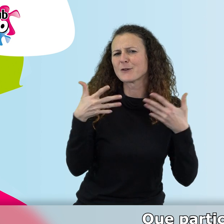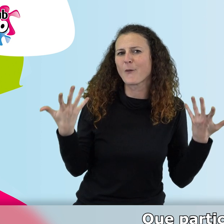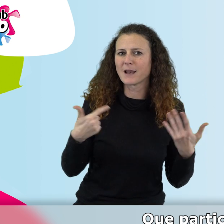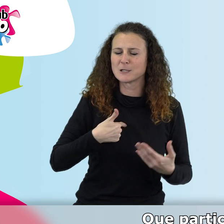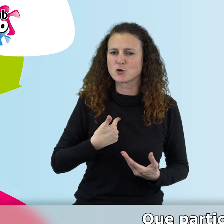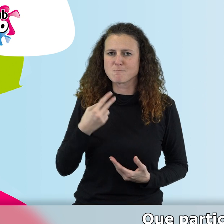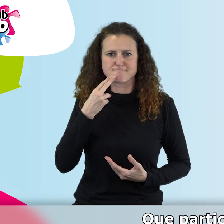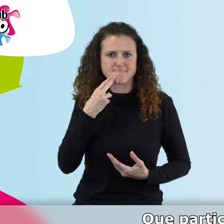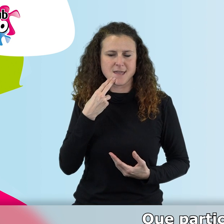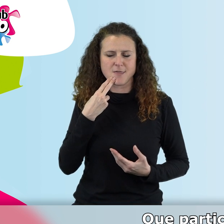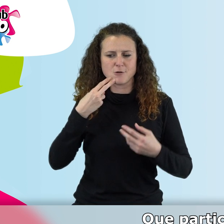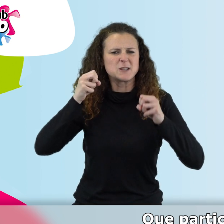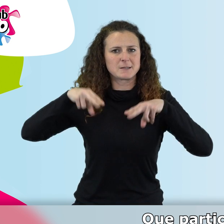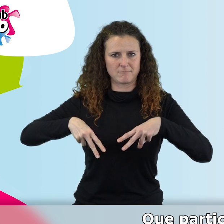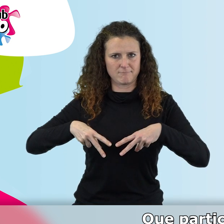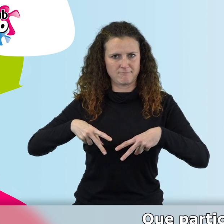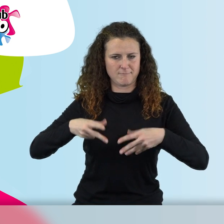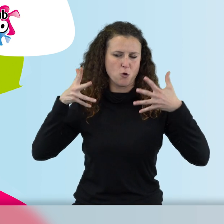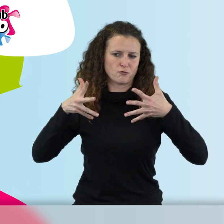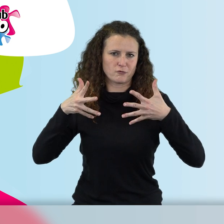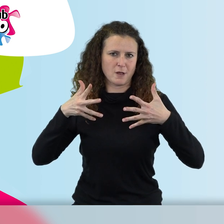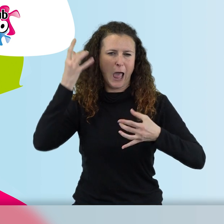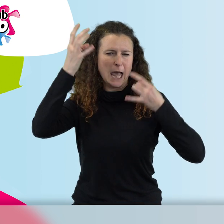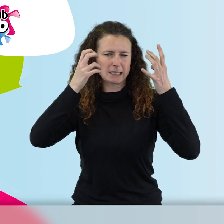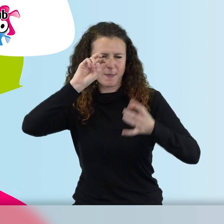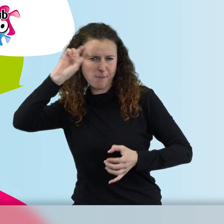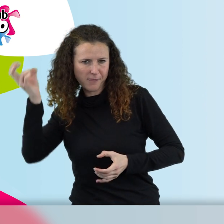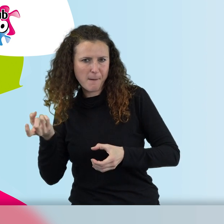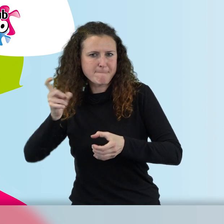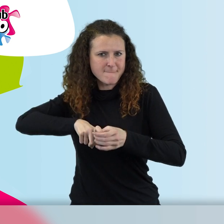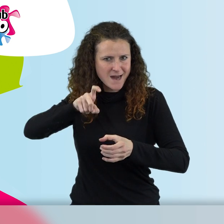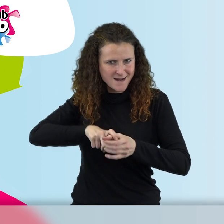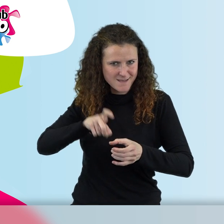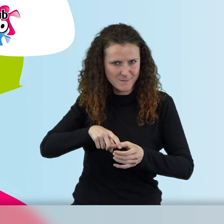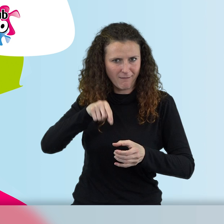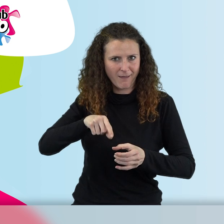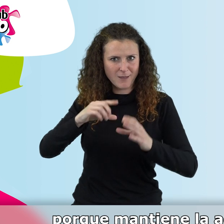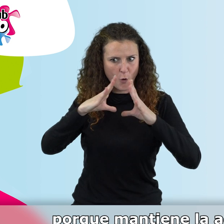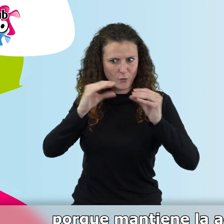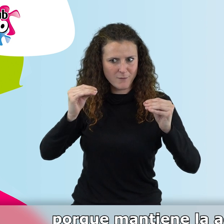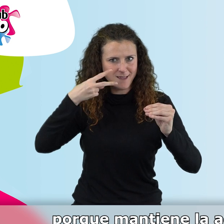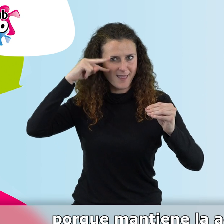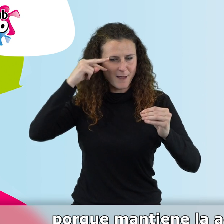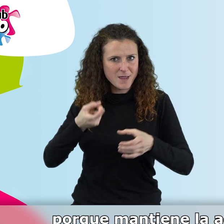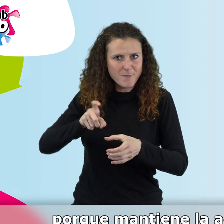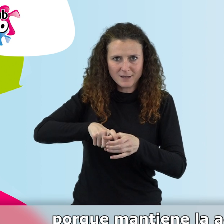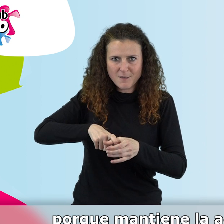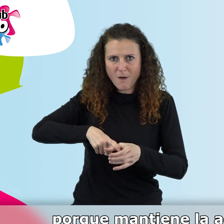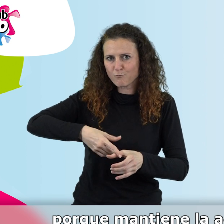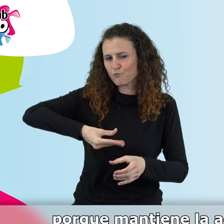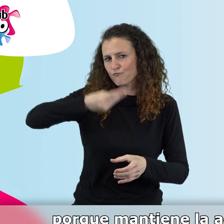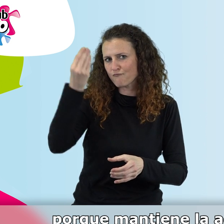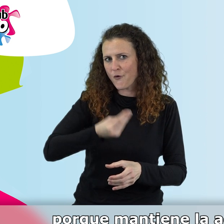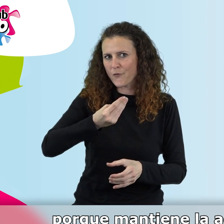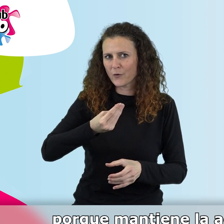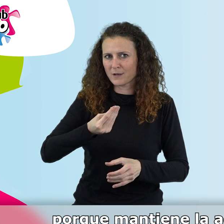en actividades diversas. Esta es una actividad enriquecedora porque mantiene la